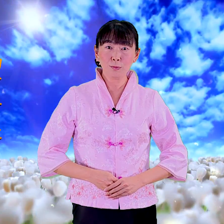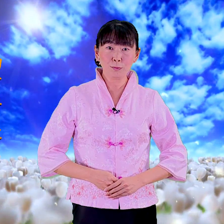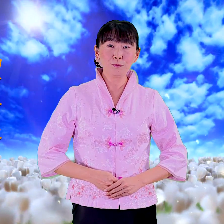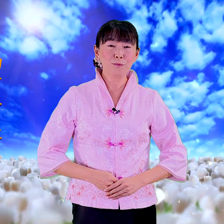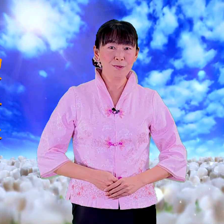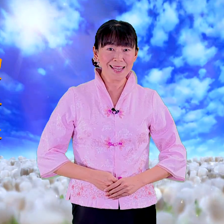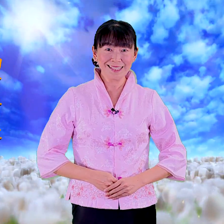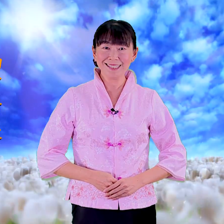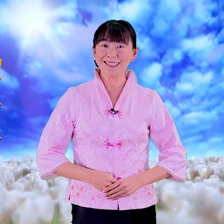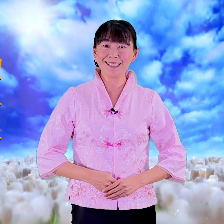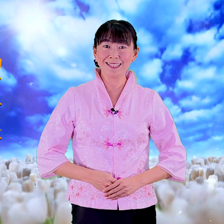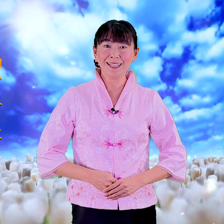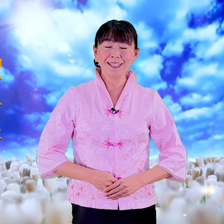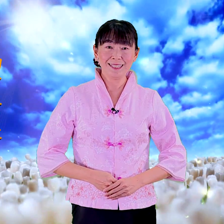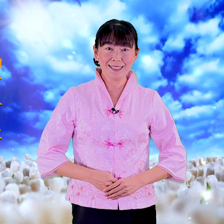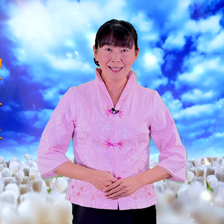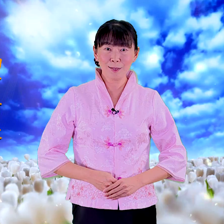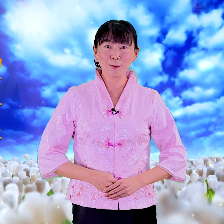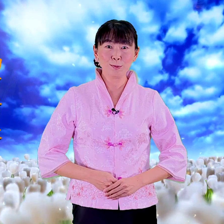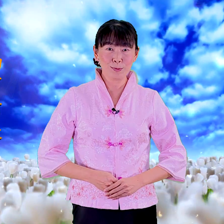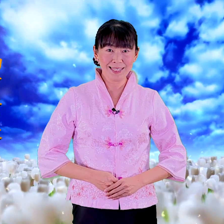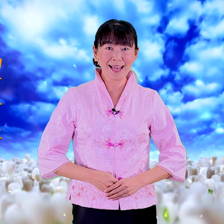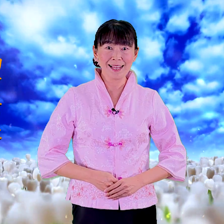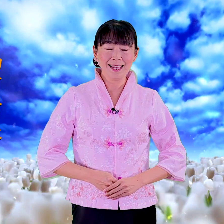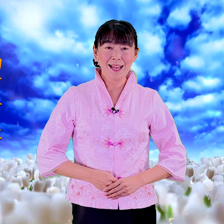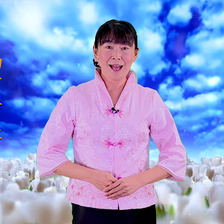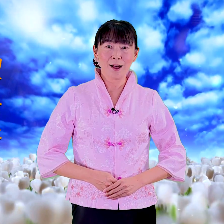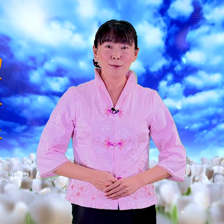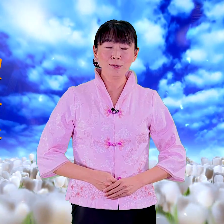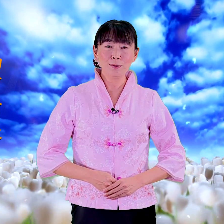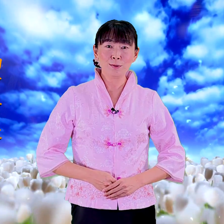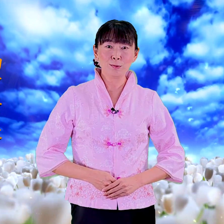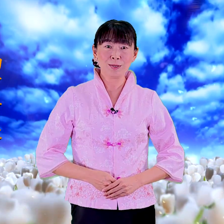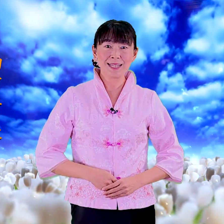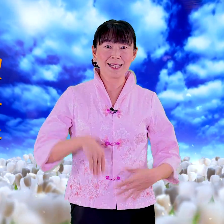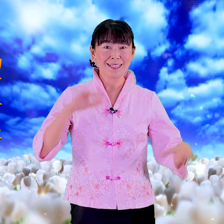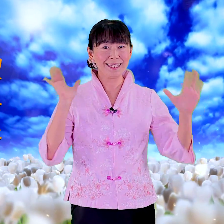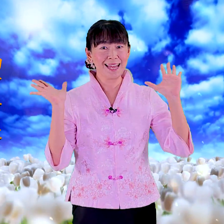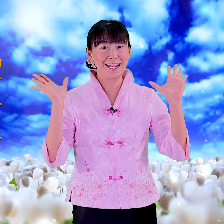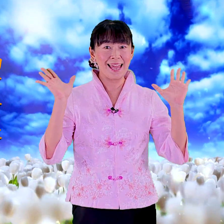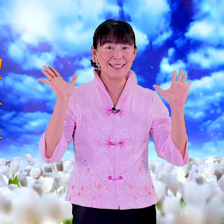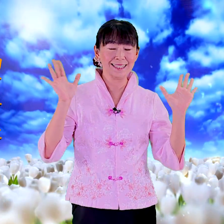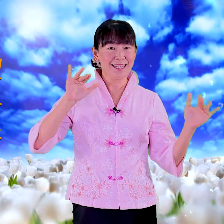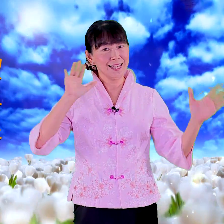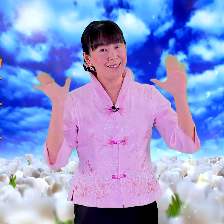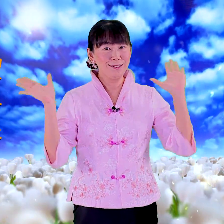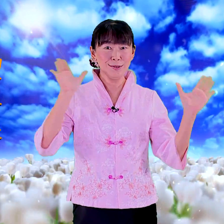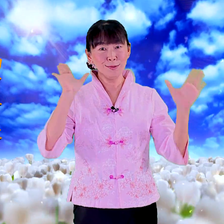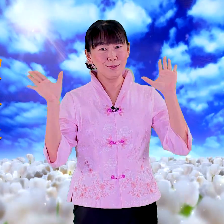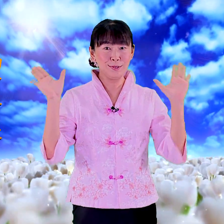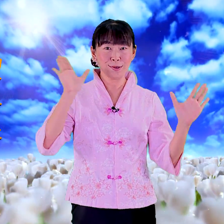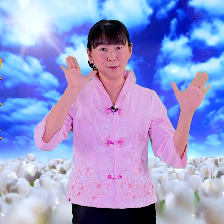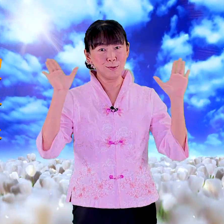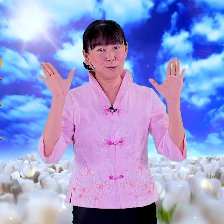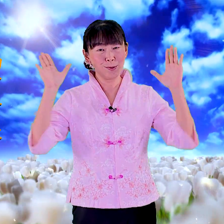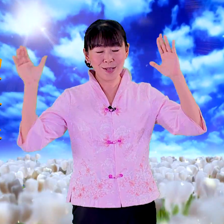独废极者皆有所样好 又有所长很可爱的孩子又有所